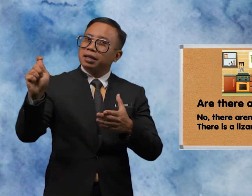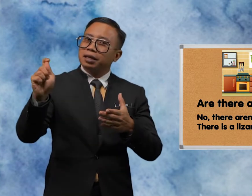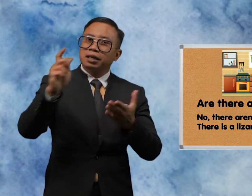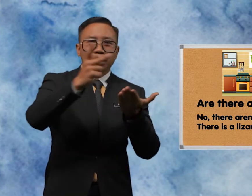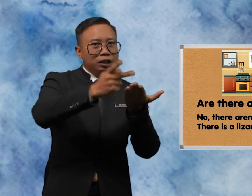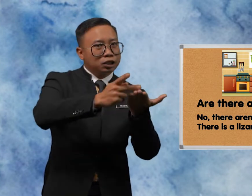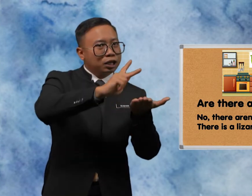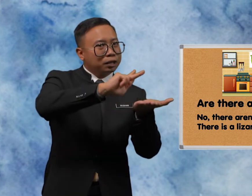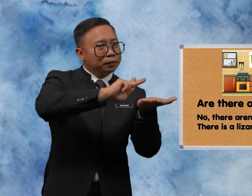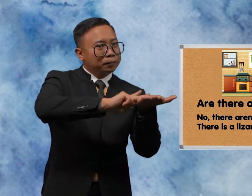Kitchen